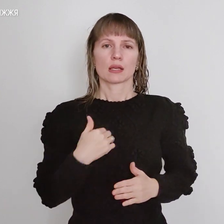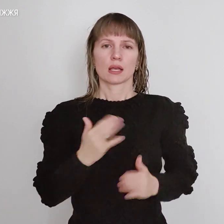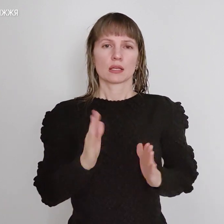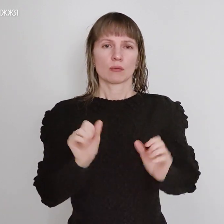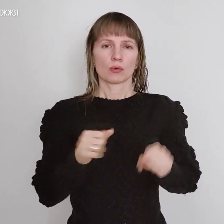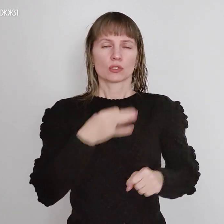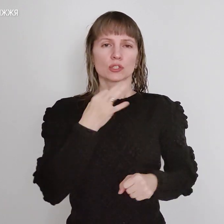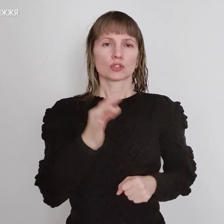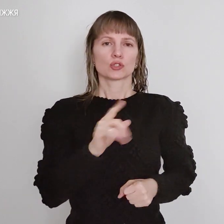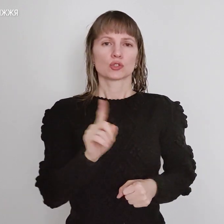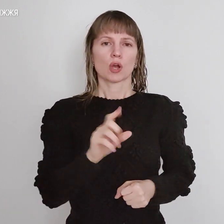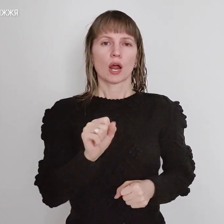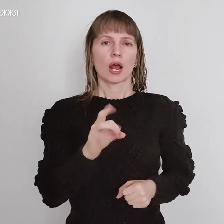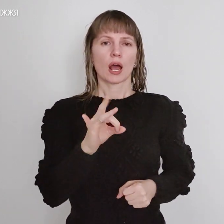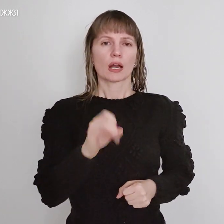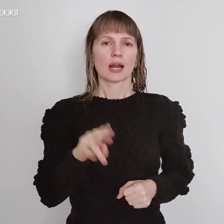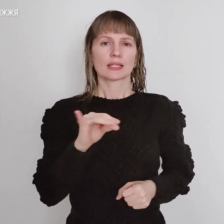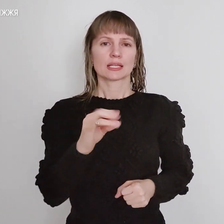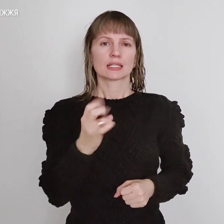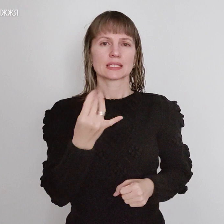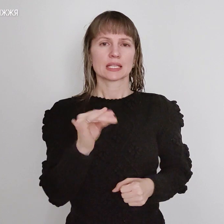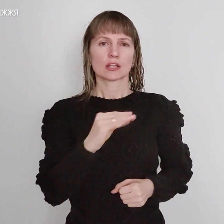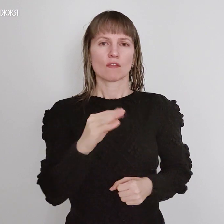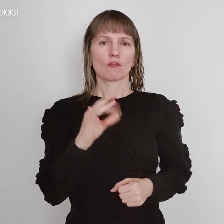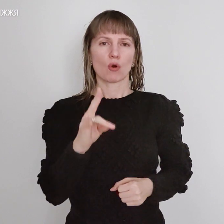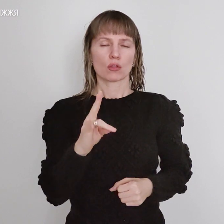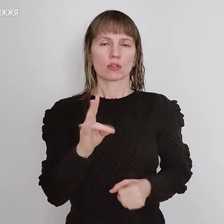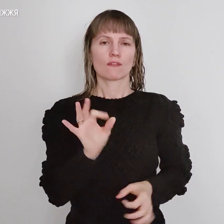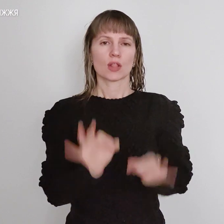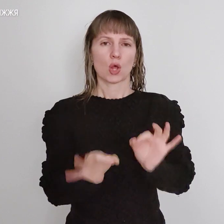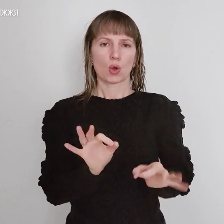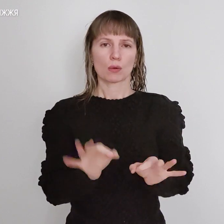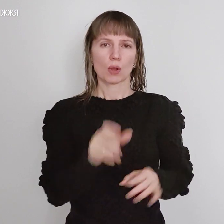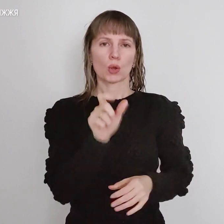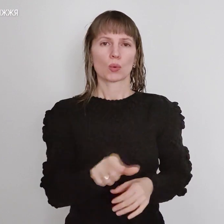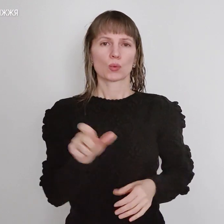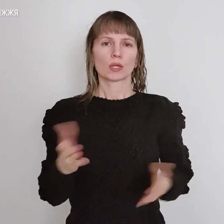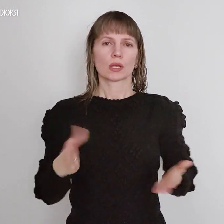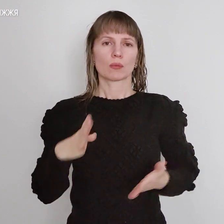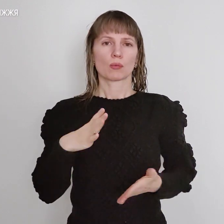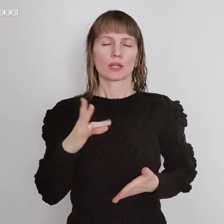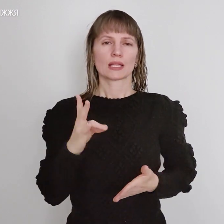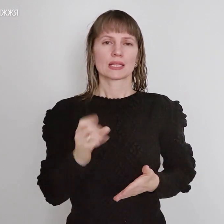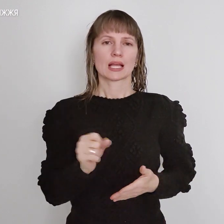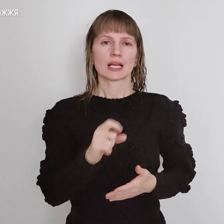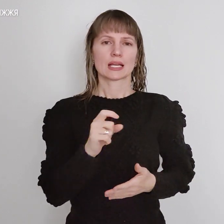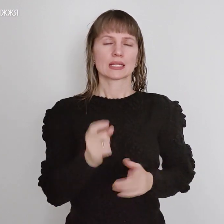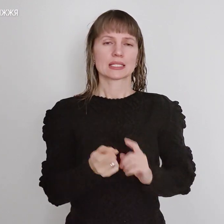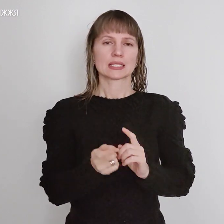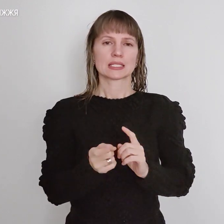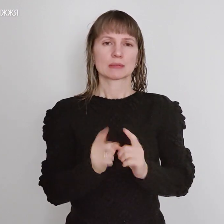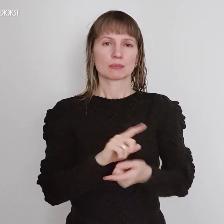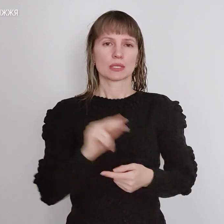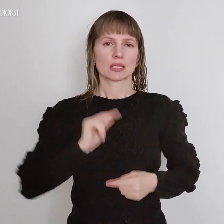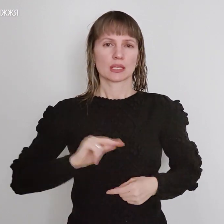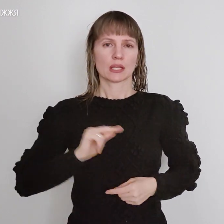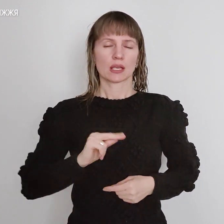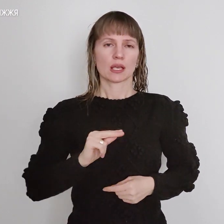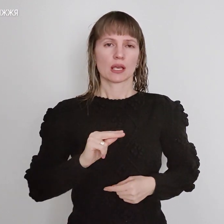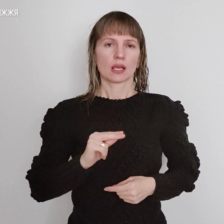що радіаційний спор на нормі. Люди, які були на МІК, тобто спортаточники,